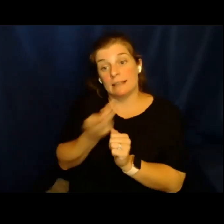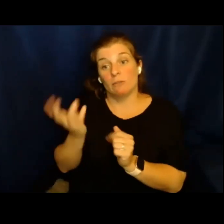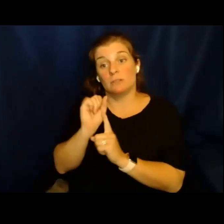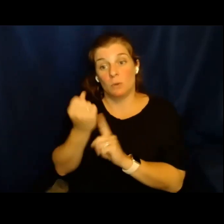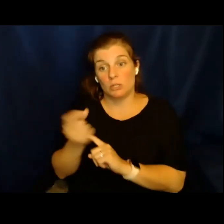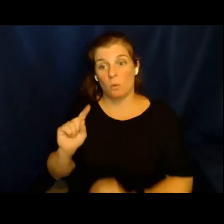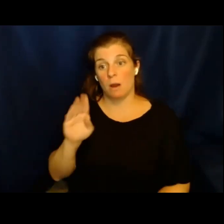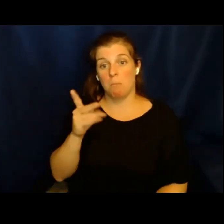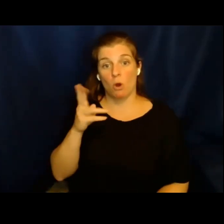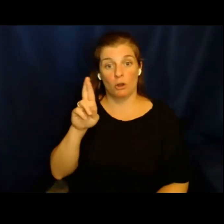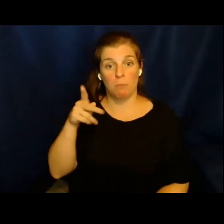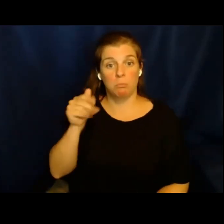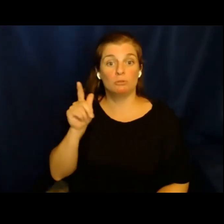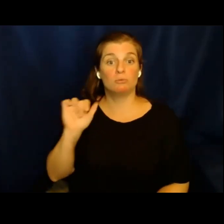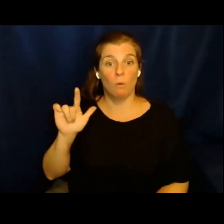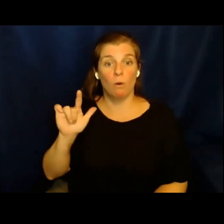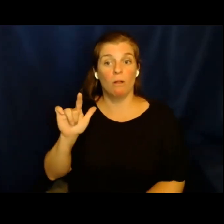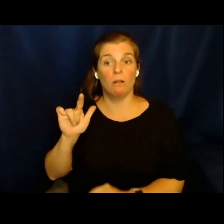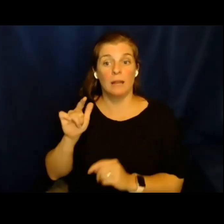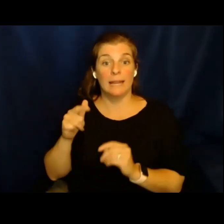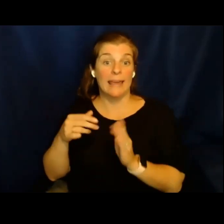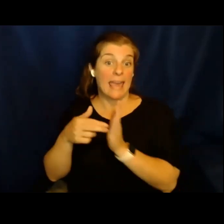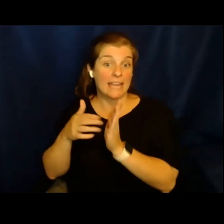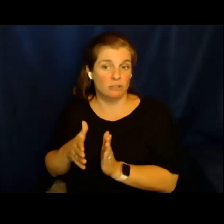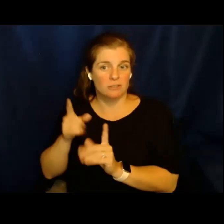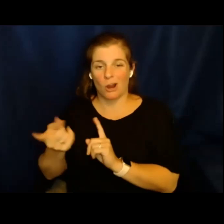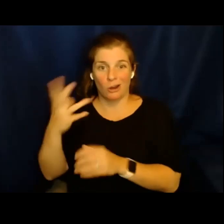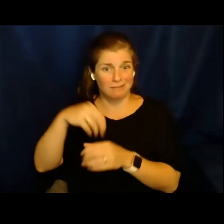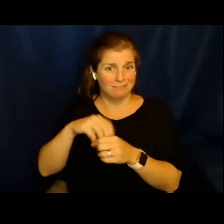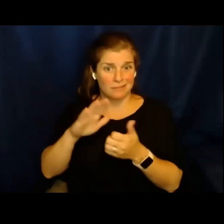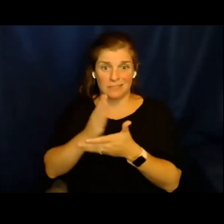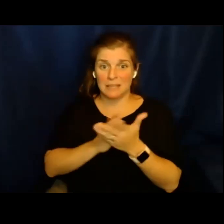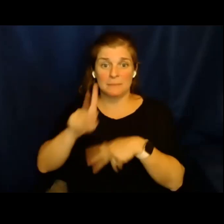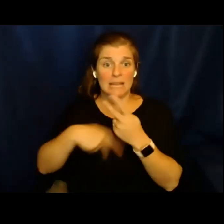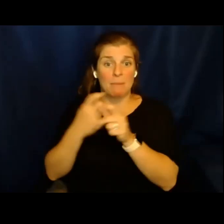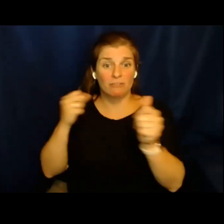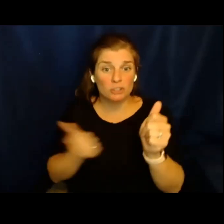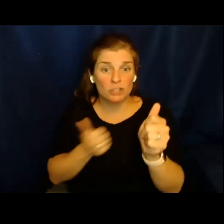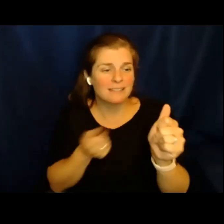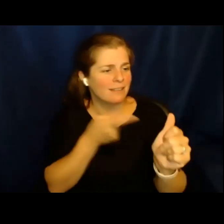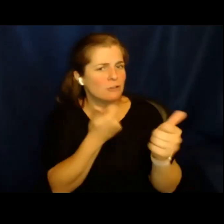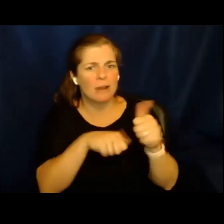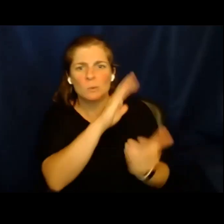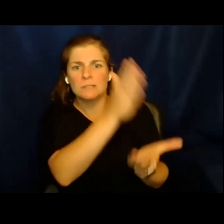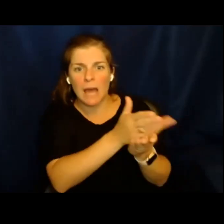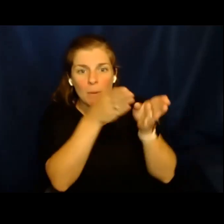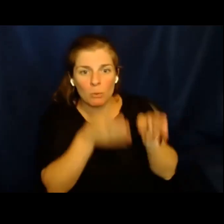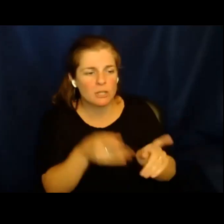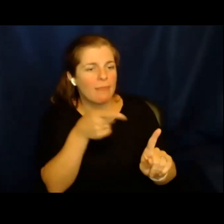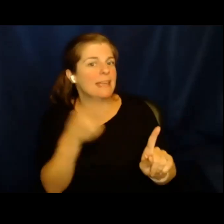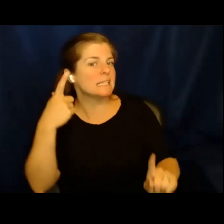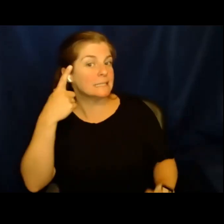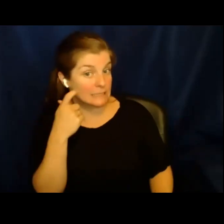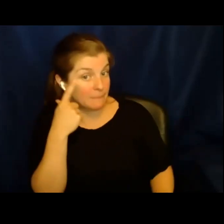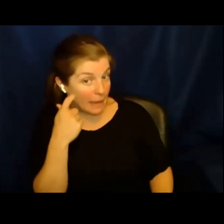en que los agentes fronterizos se involucran en algún tipo de persecución donde tratan de detener a alguien que